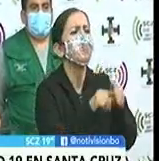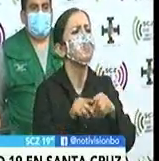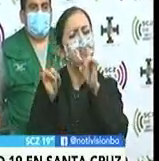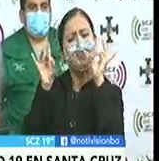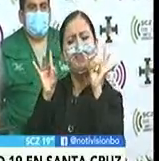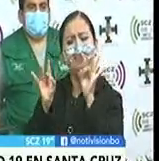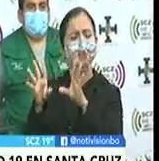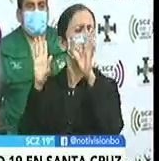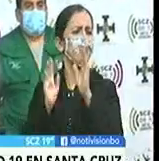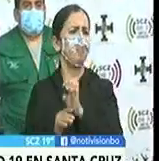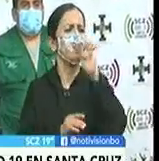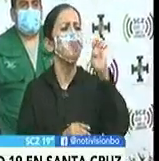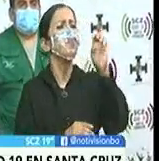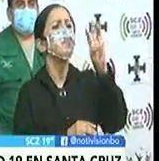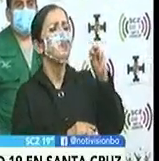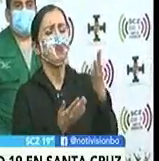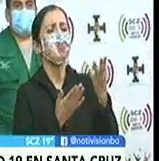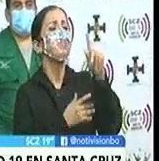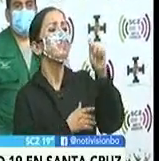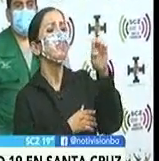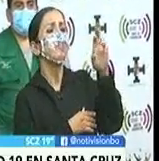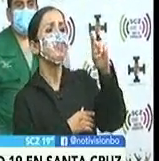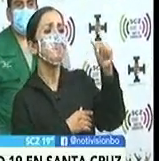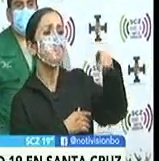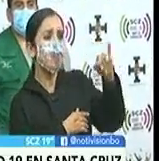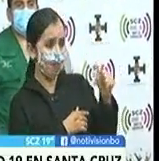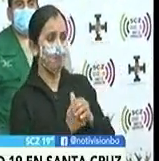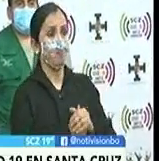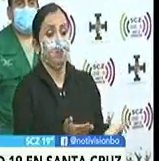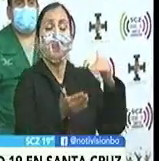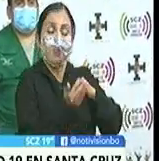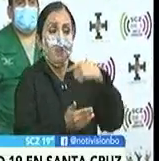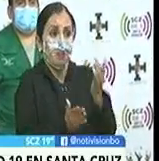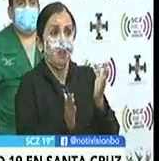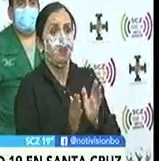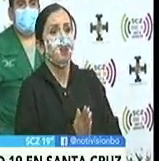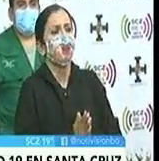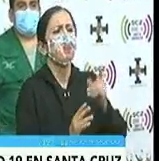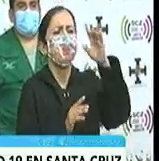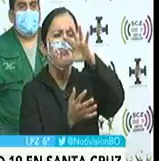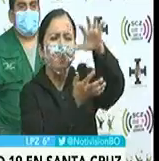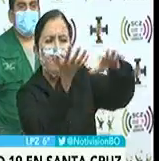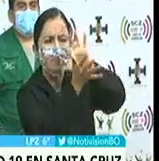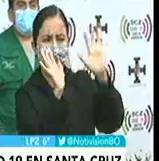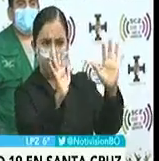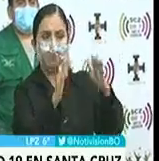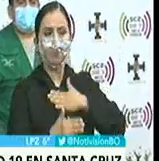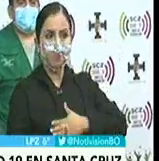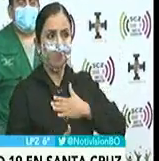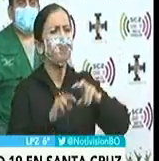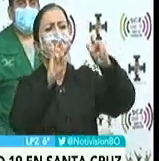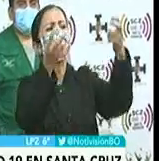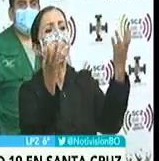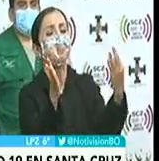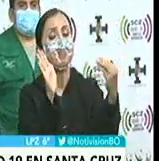de terapia intensiva. Insistir, vuelvo a indicar, para que no se confunda con la población, el